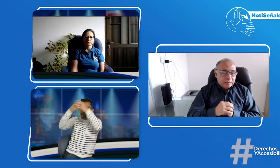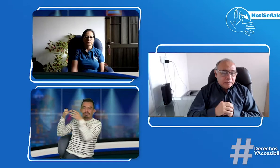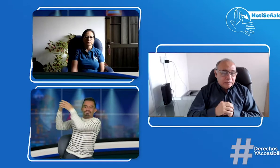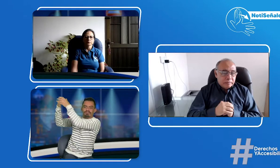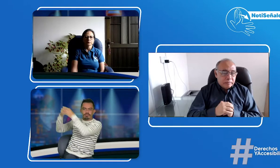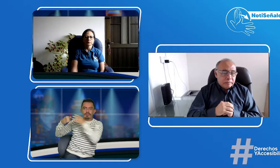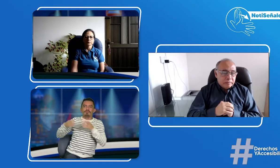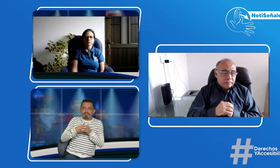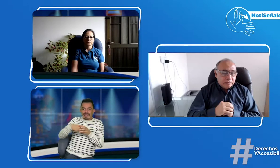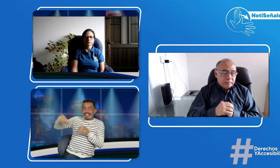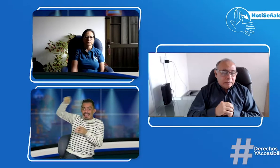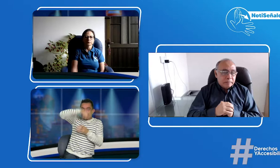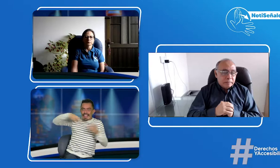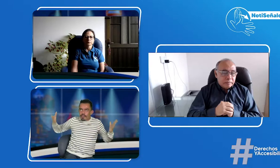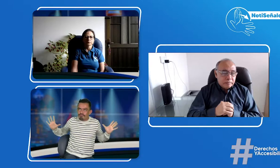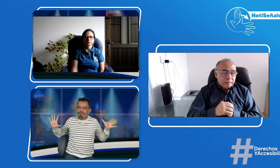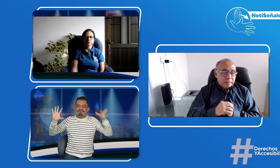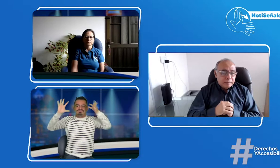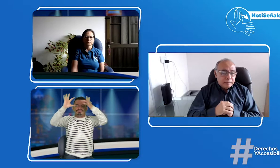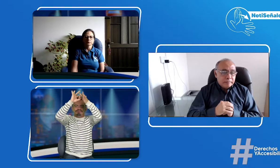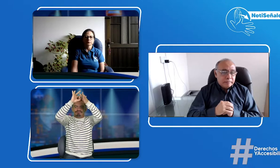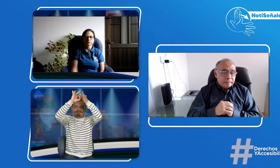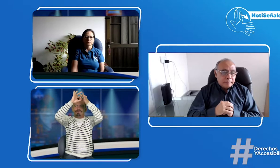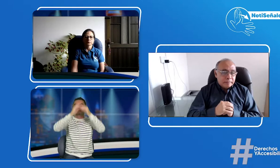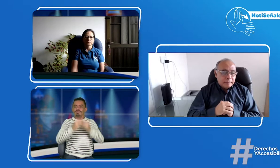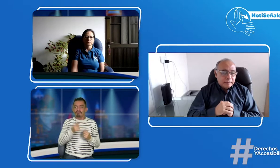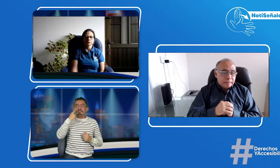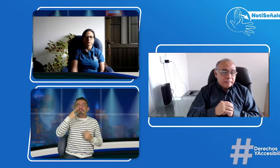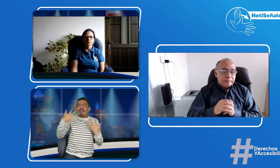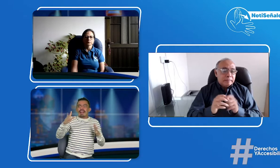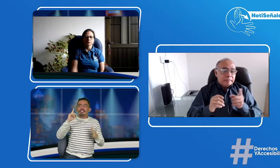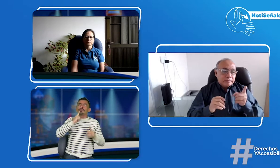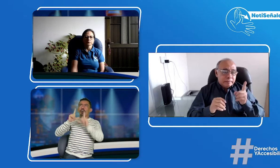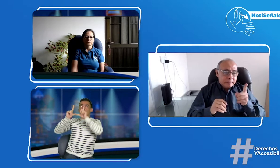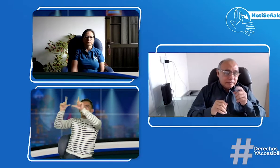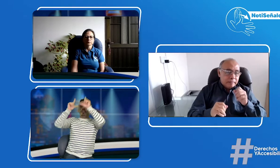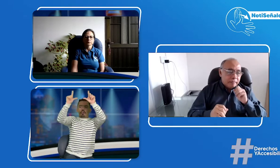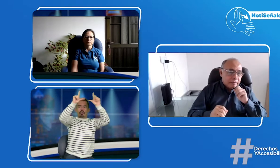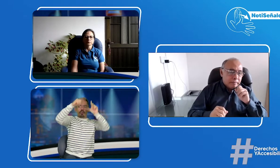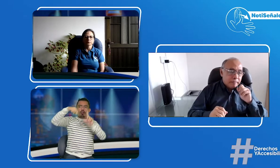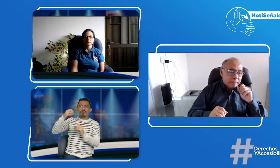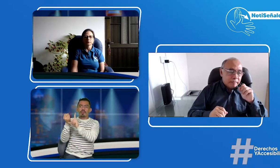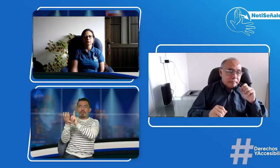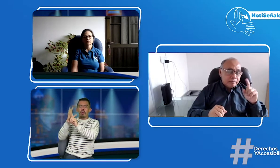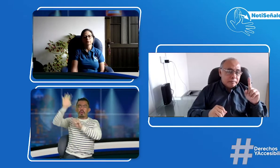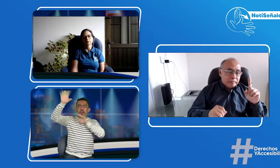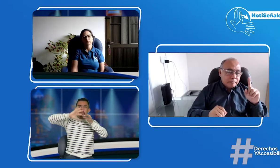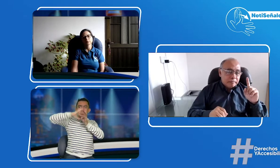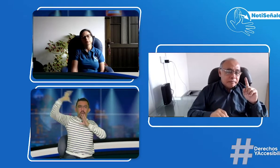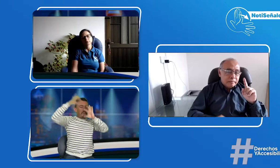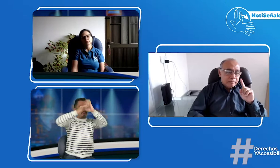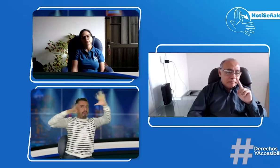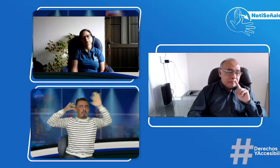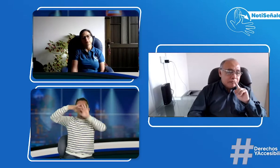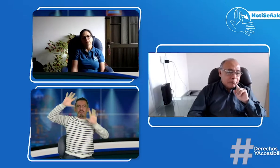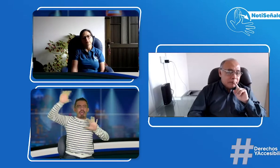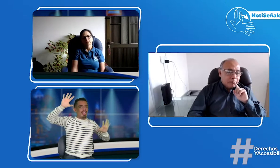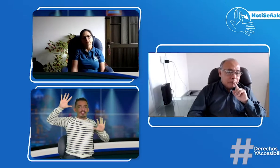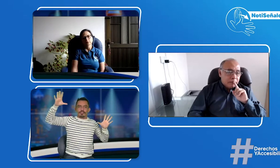pues unirnos. Vemos que pasa la misma idea en diferentes ciudades. Yo creo que es importante que nos unamos todos porque vemos que cada vez hay más licenciados, pero